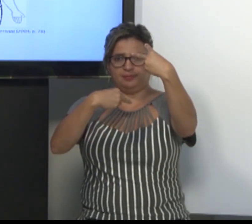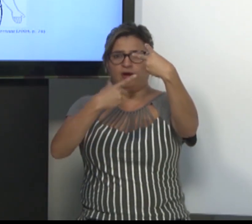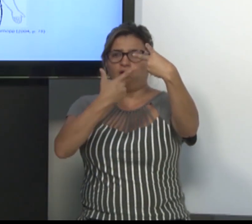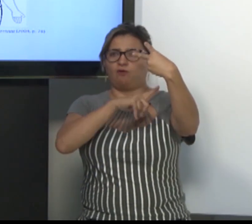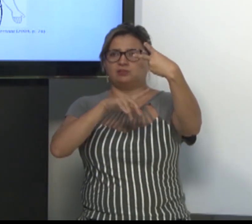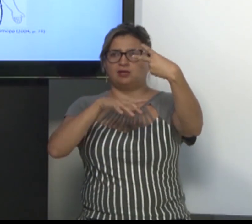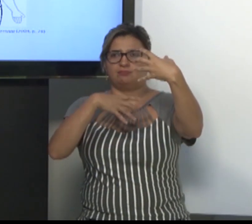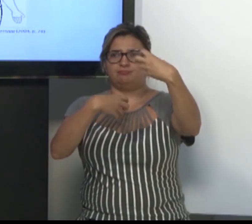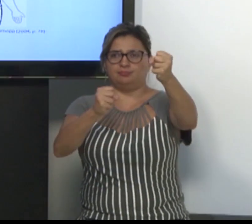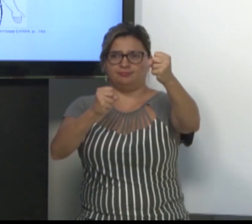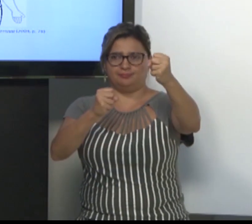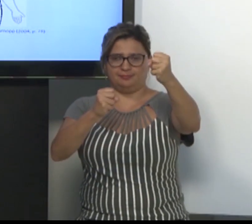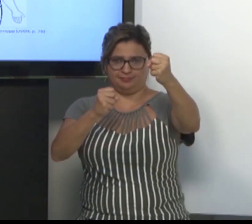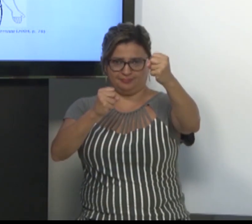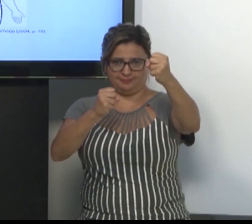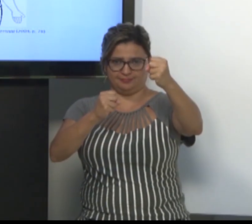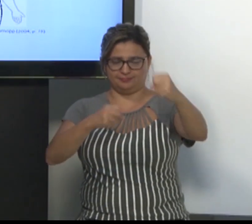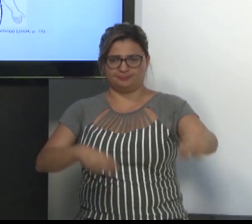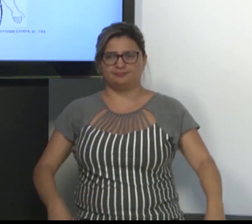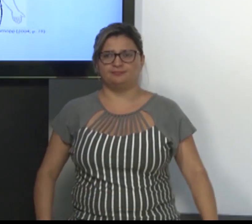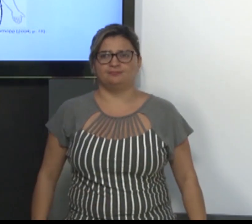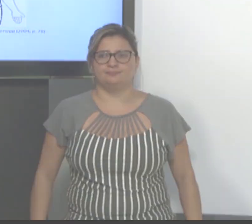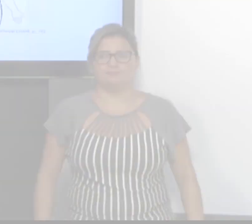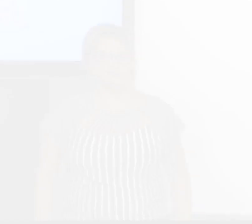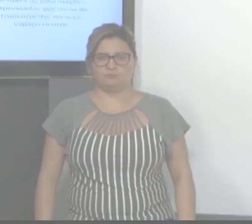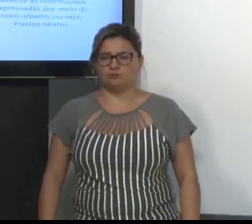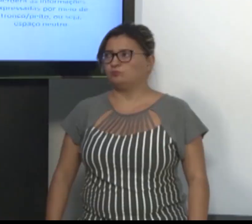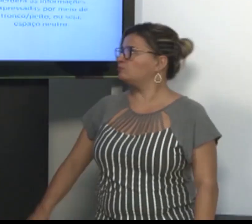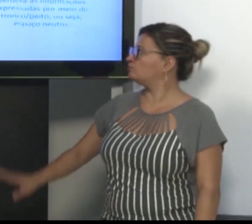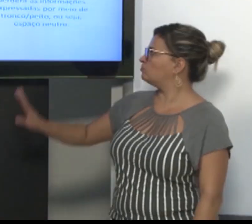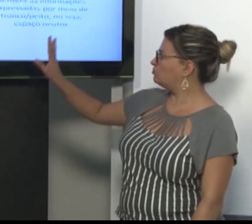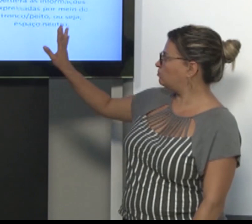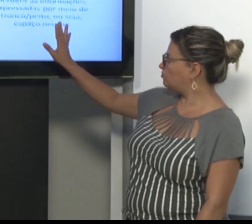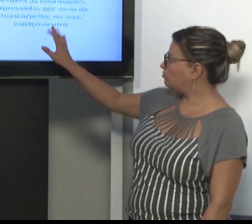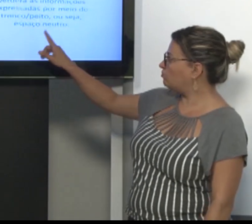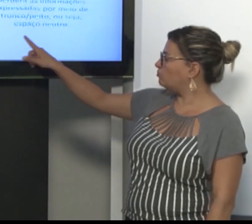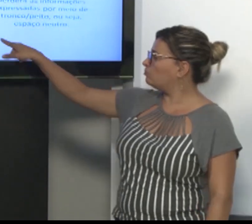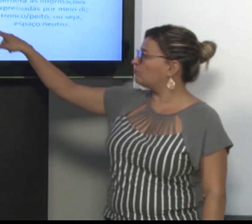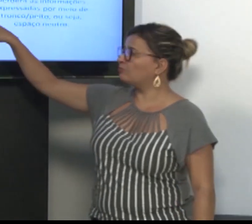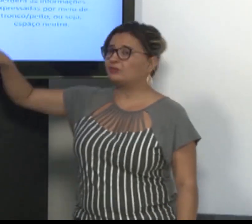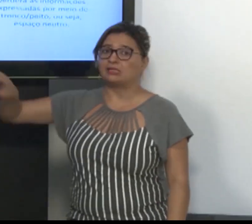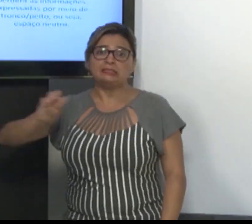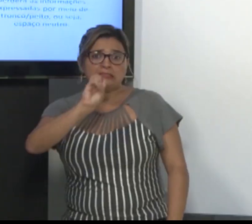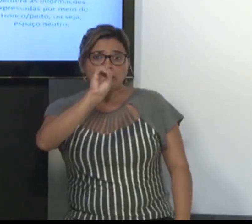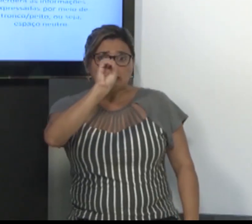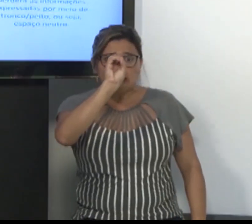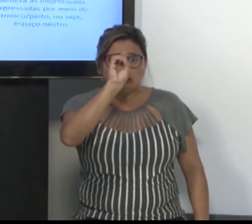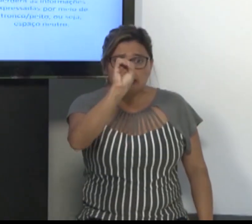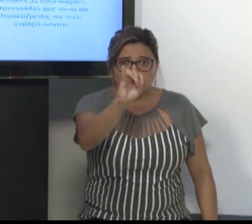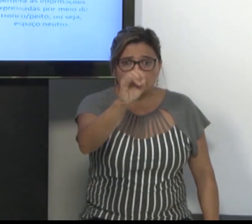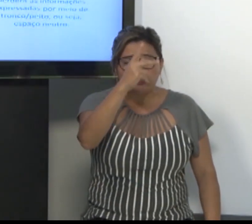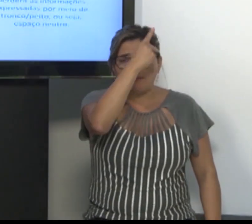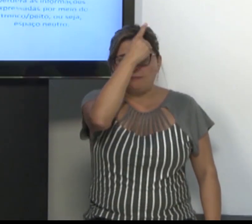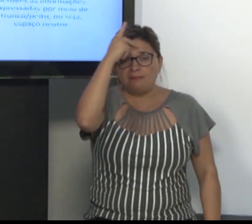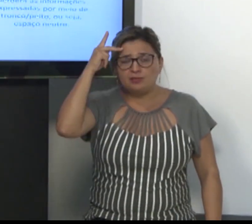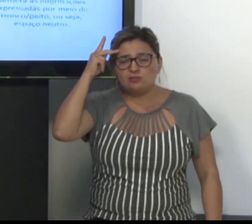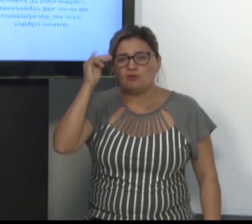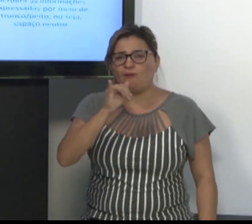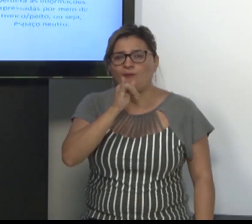é o local principal de visão do meu receptor. Então, ele consegue capturar tanto a minha soletração manual